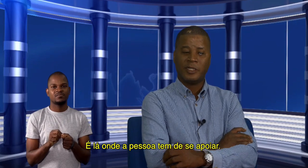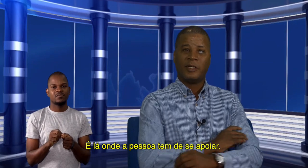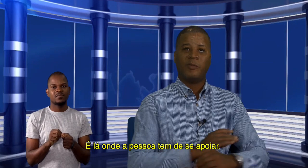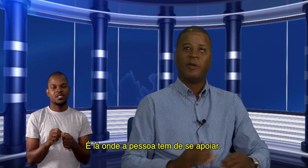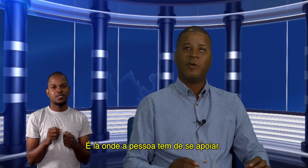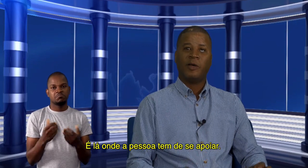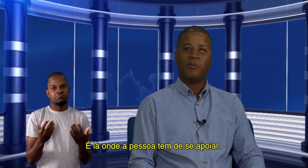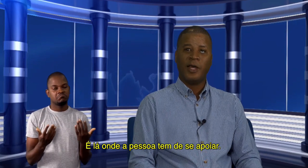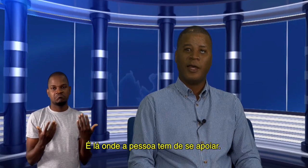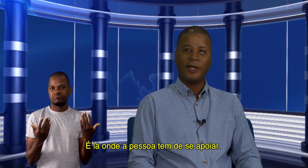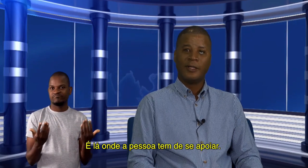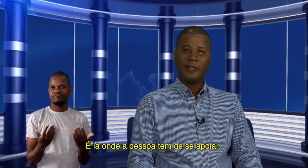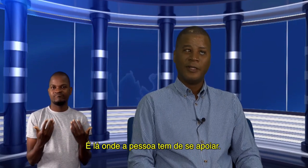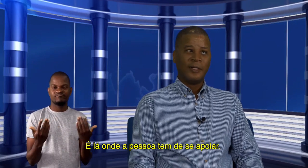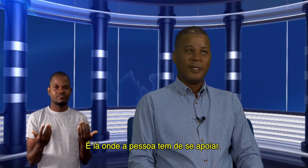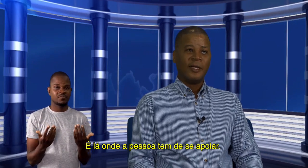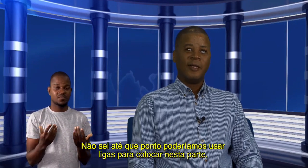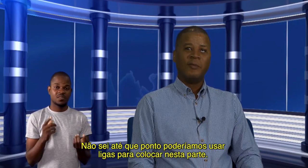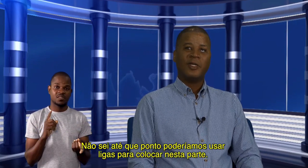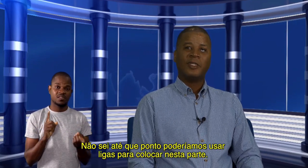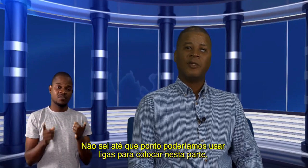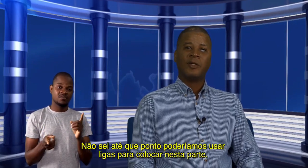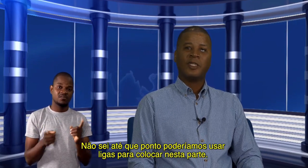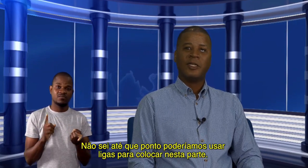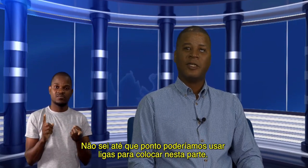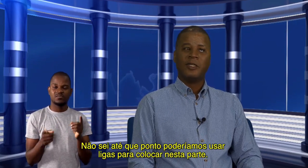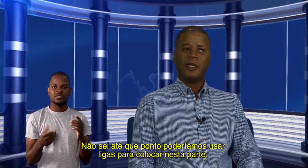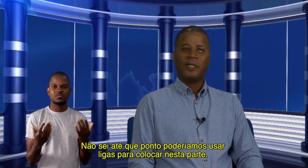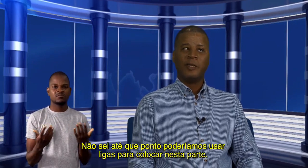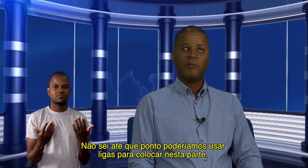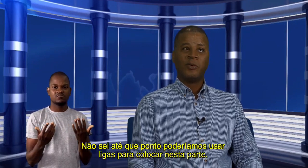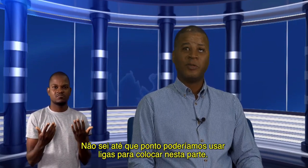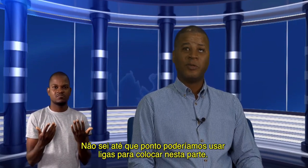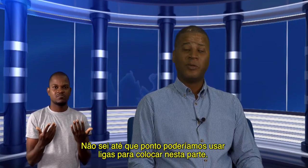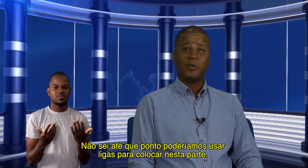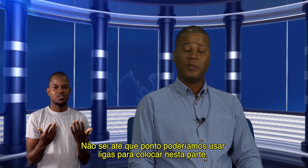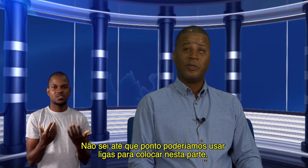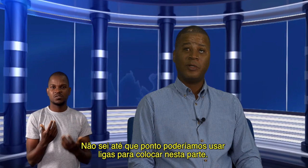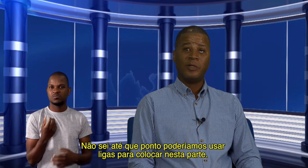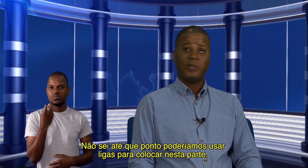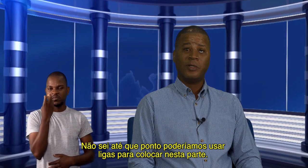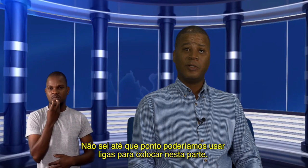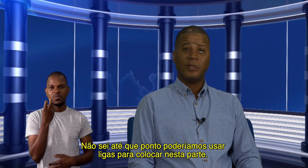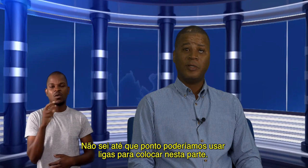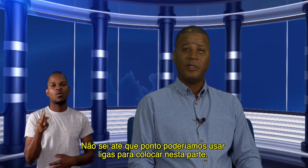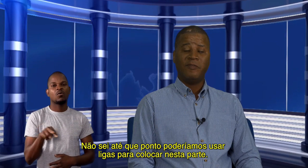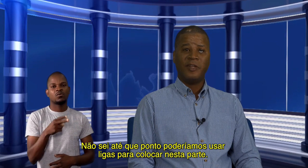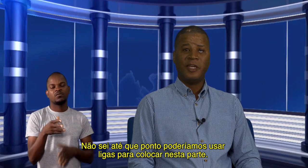se apoiar. Não sei até que ponto deveria,